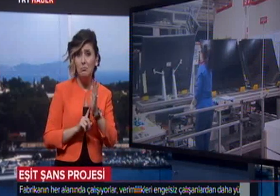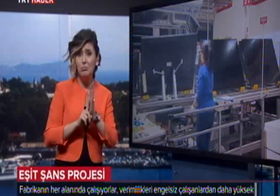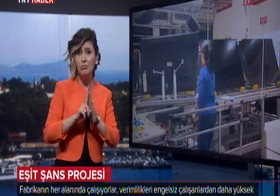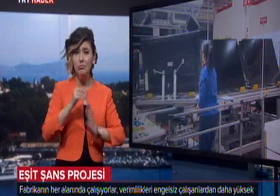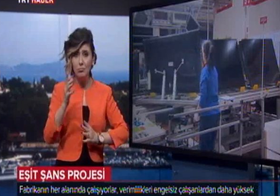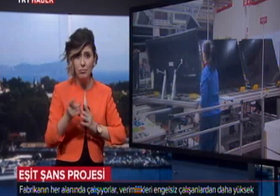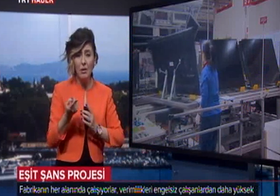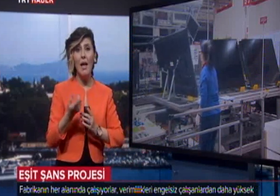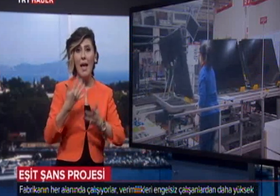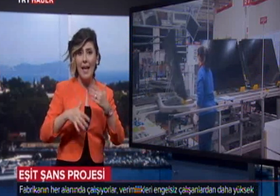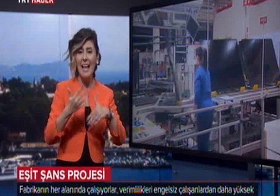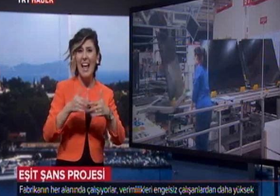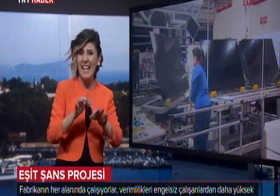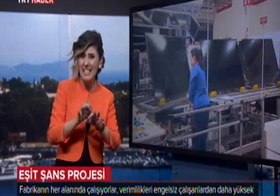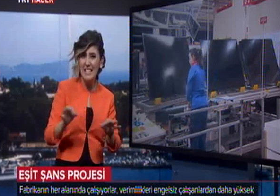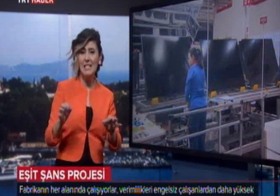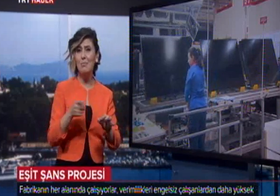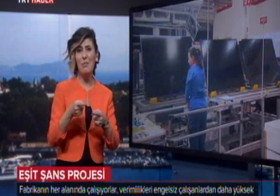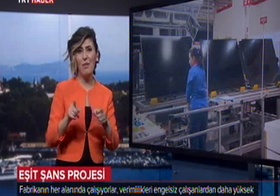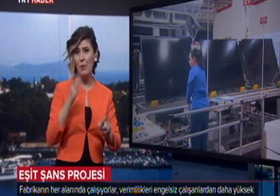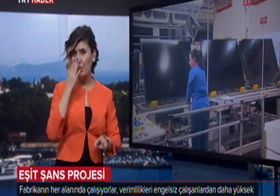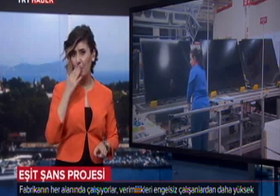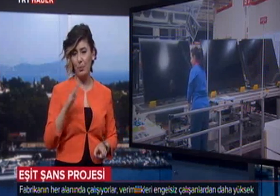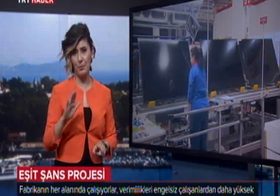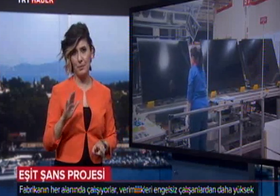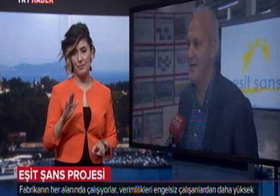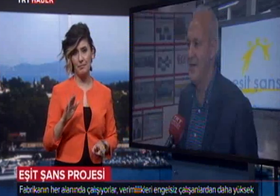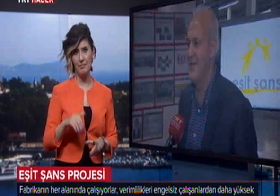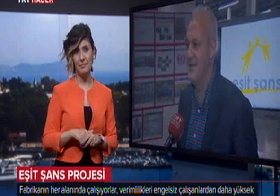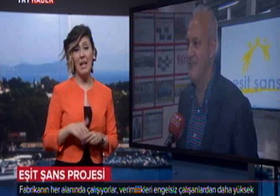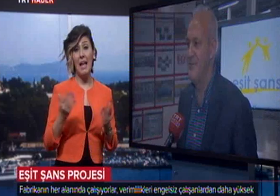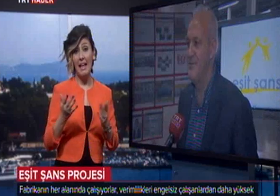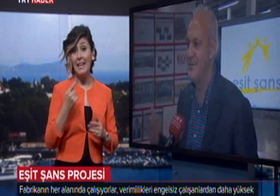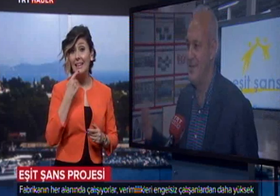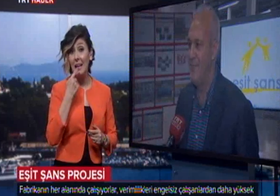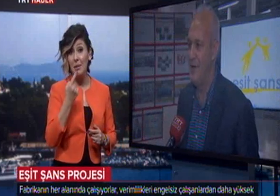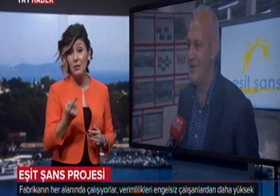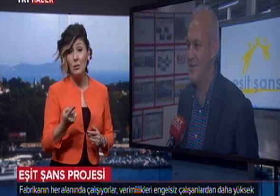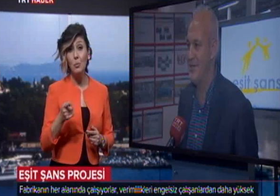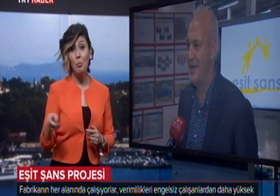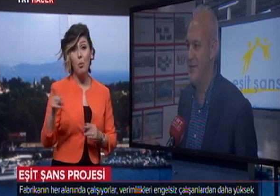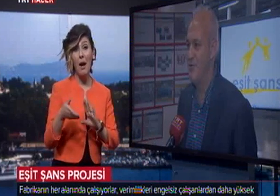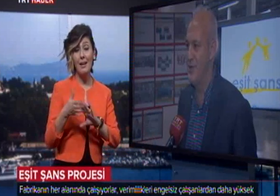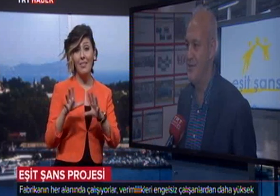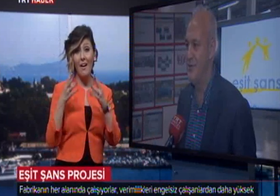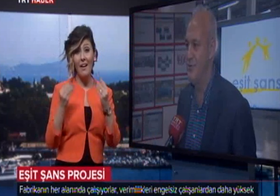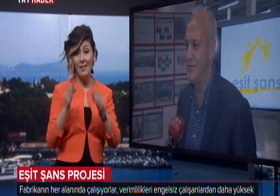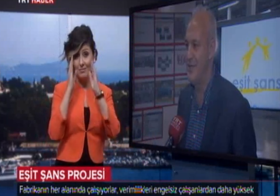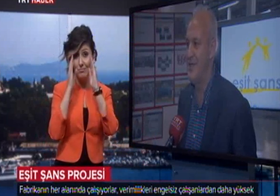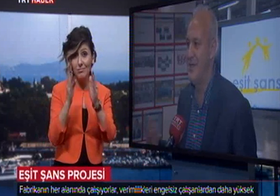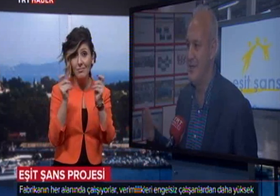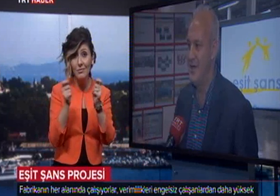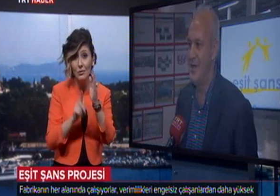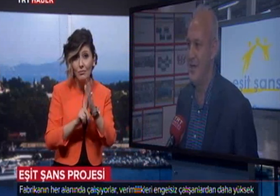engellilerle engelsizler arasında bir fark yok. Hatta diyebiliriz, bu arkadaşlar daha iyi konsantre